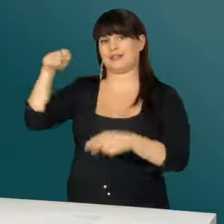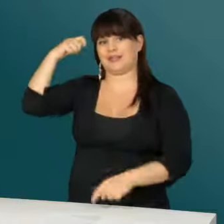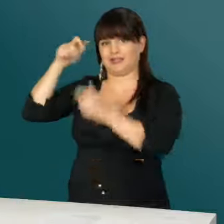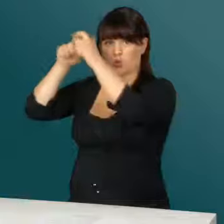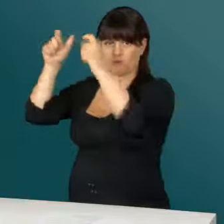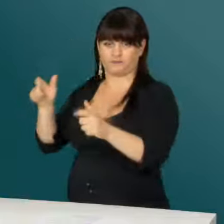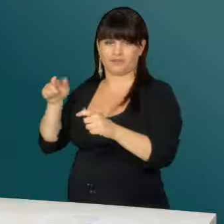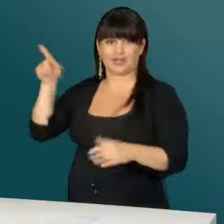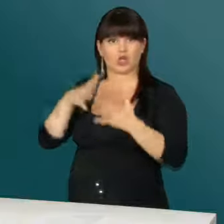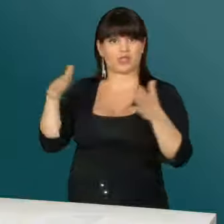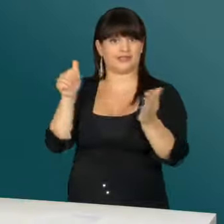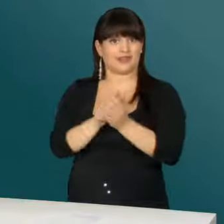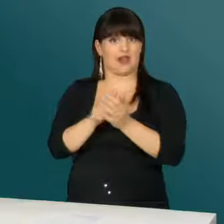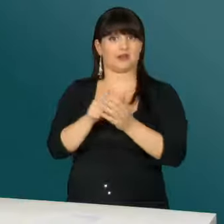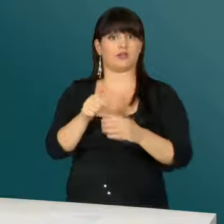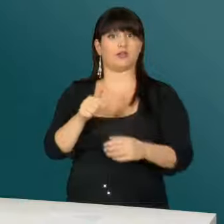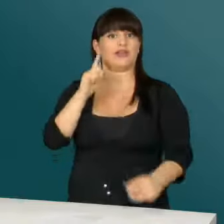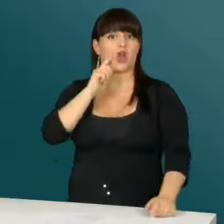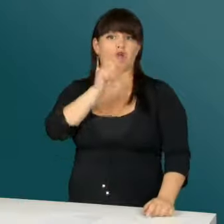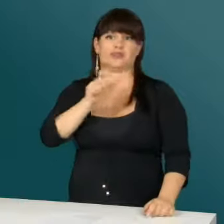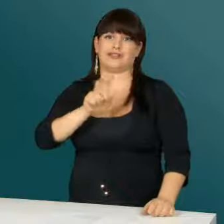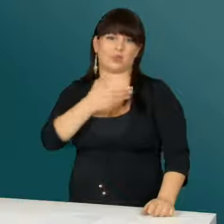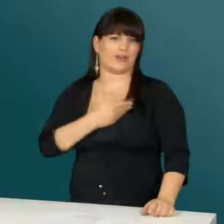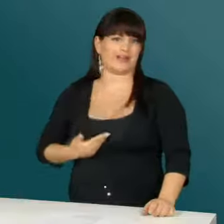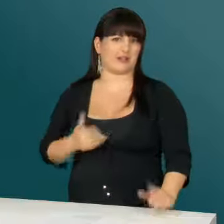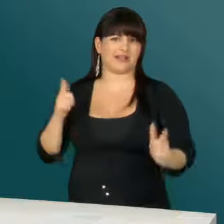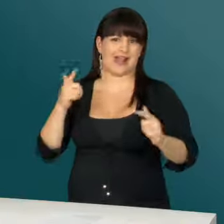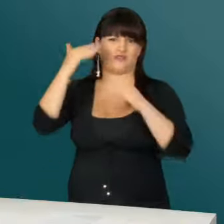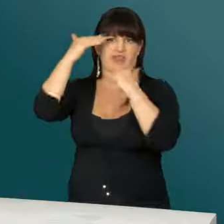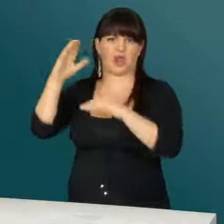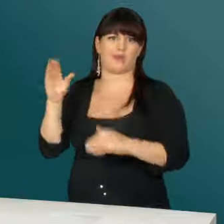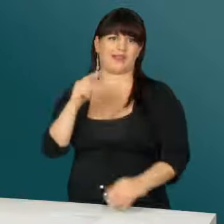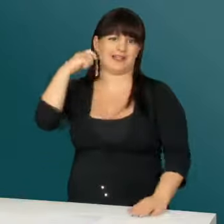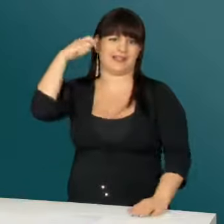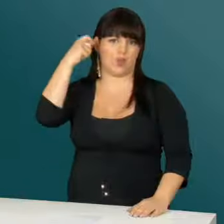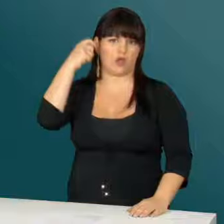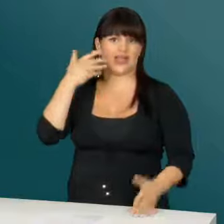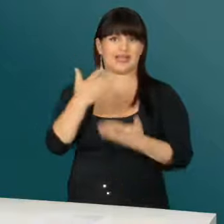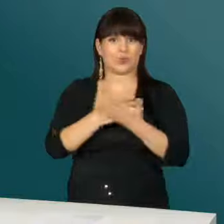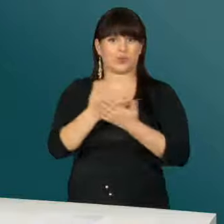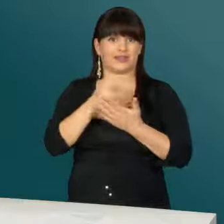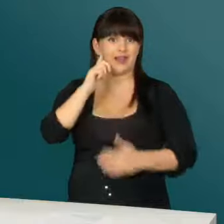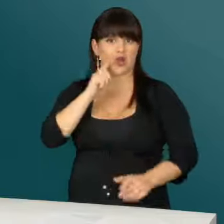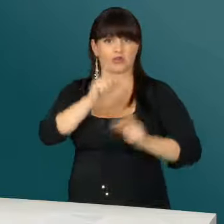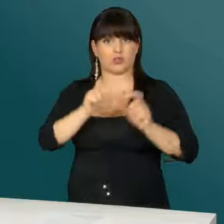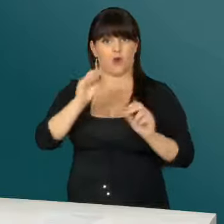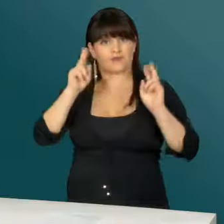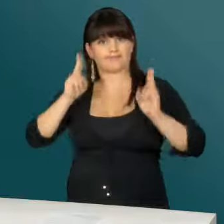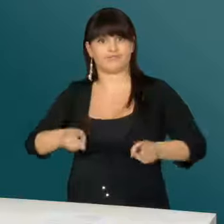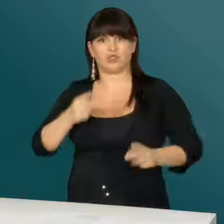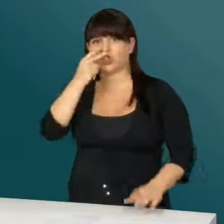In Grossbritannien sind die Gehörlosen mit ihren Kinobetreibern nicht zufrieden und haben das Vertrauen in sie verloren. Gehörlose erleben oft eine